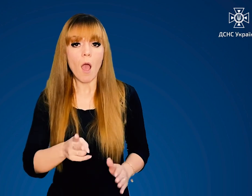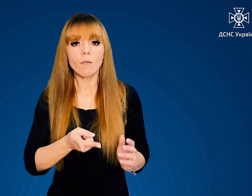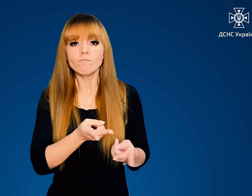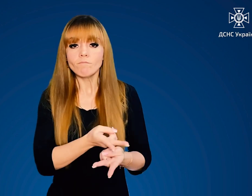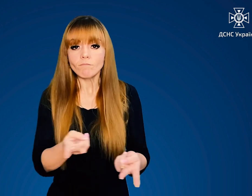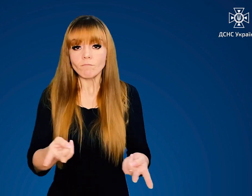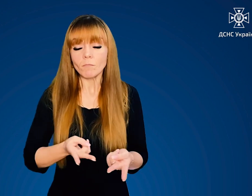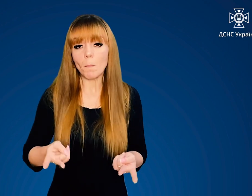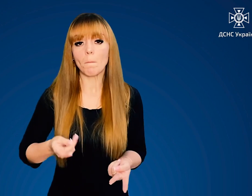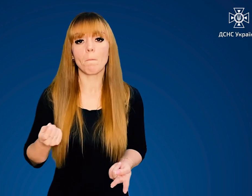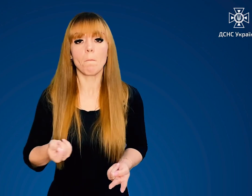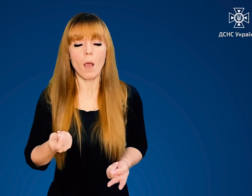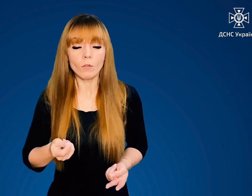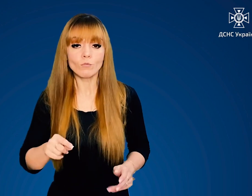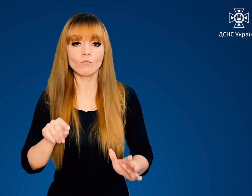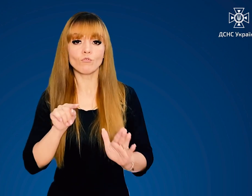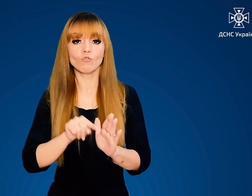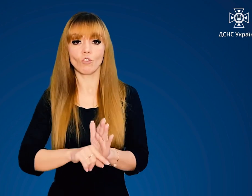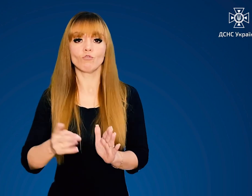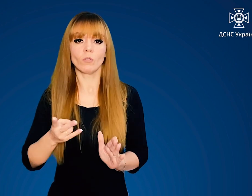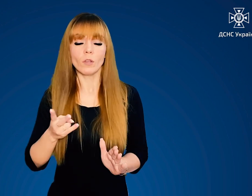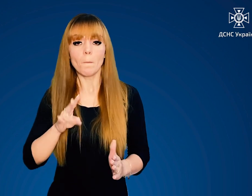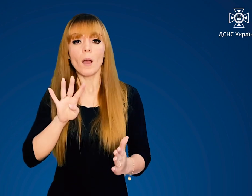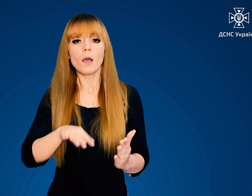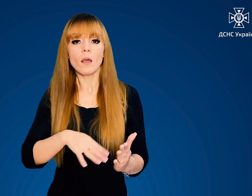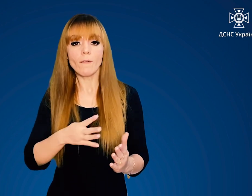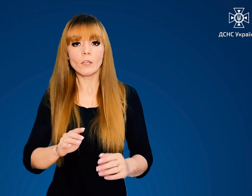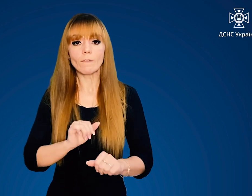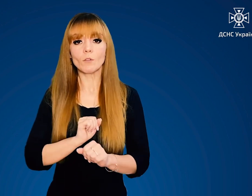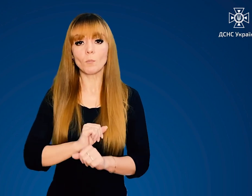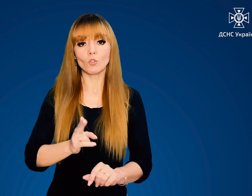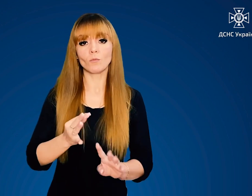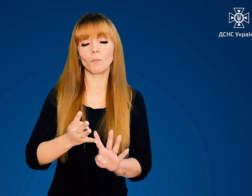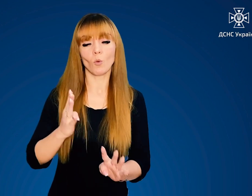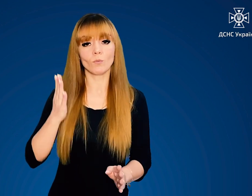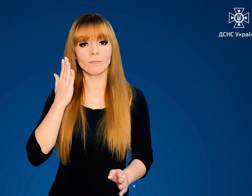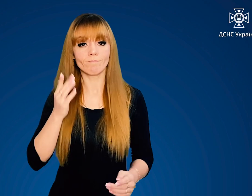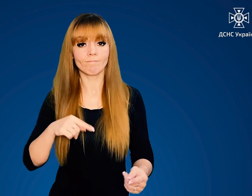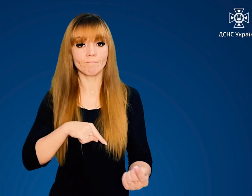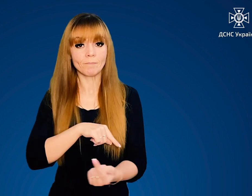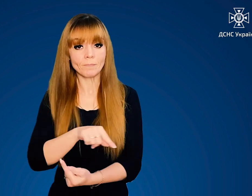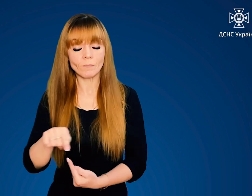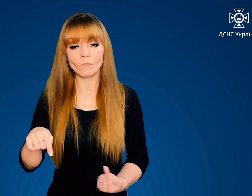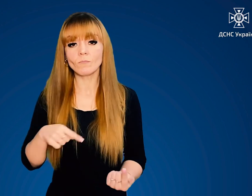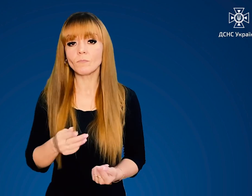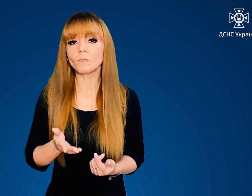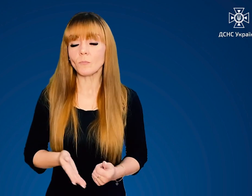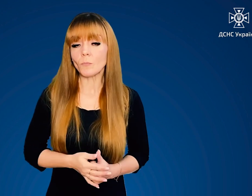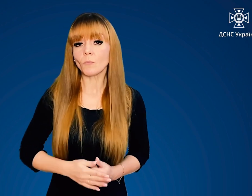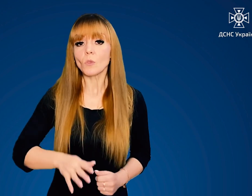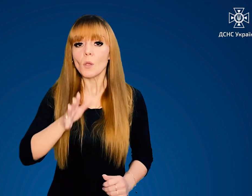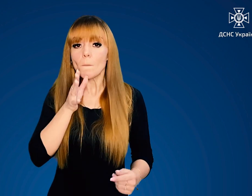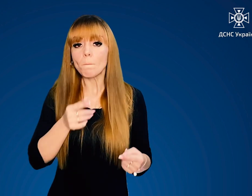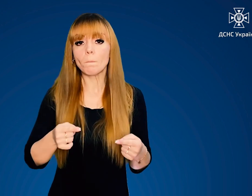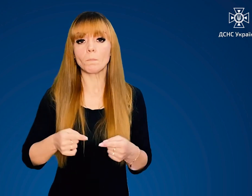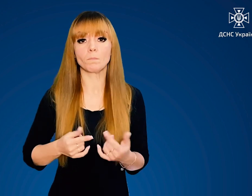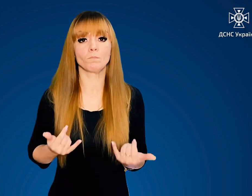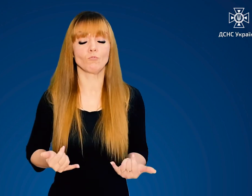для лежання мало, потрібно організувати графік відпочинку. Під час перебування в